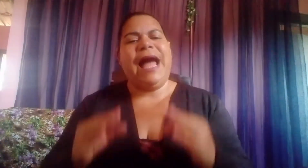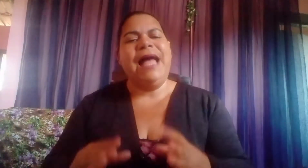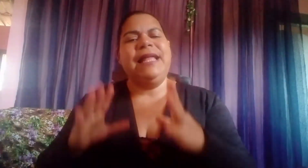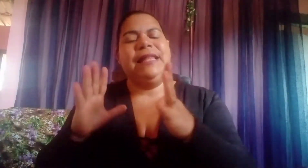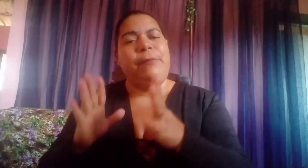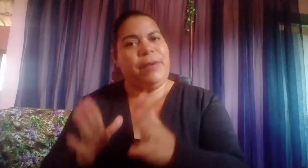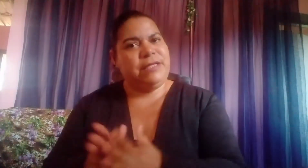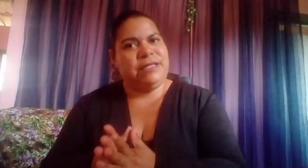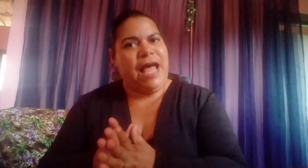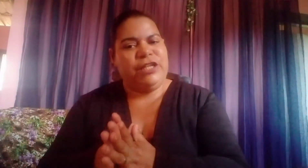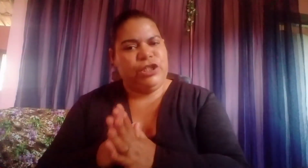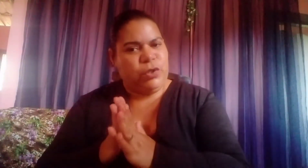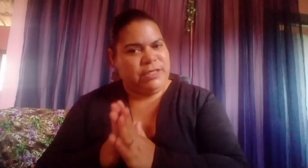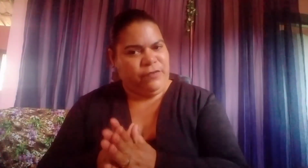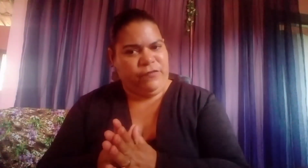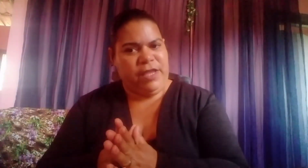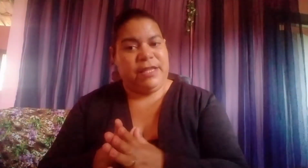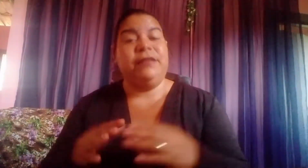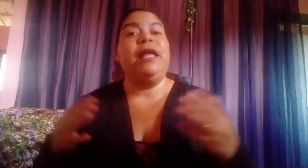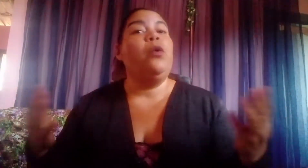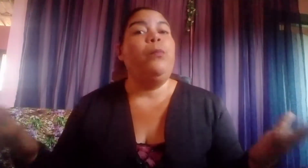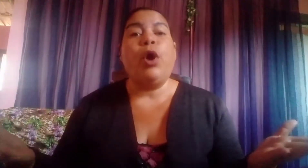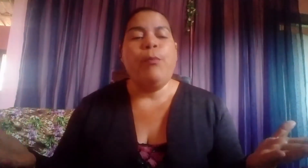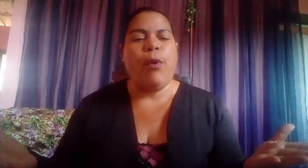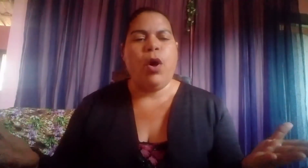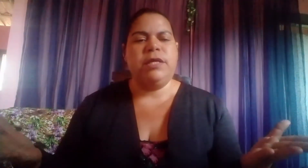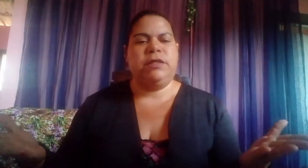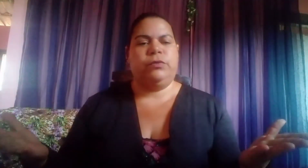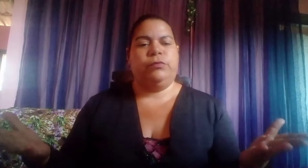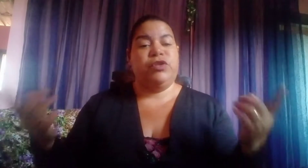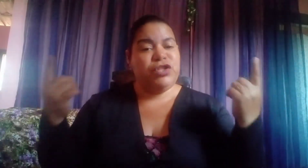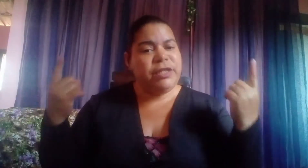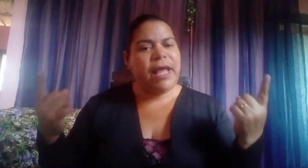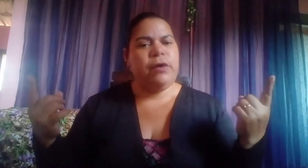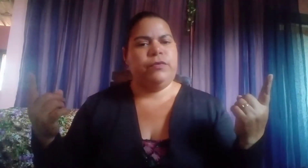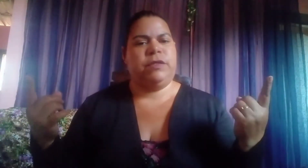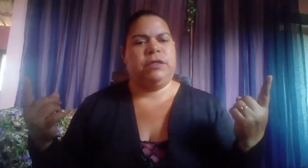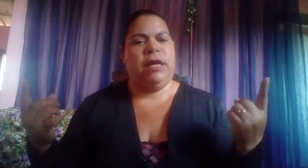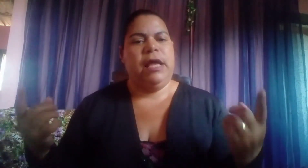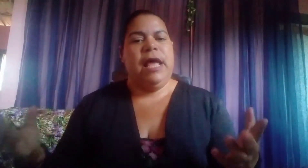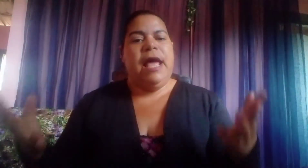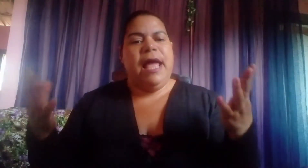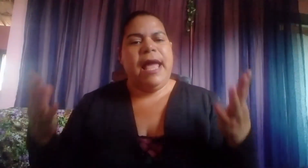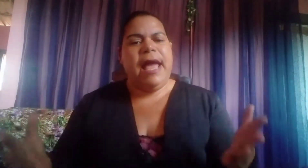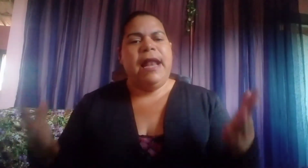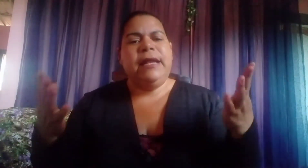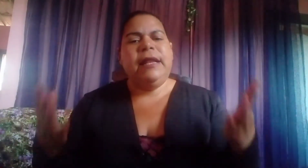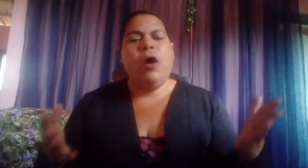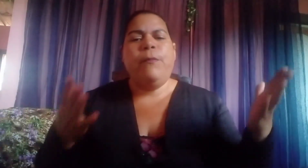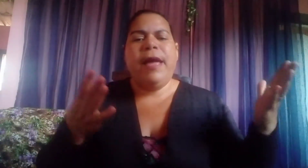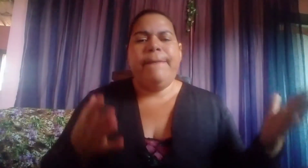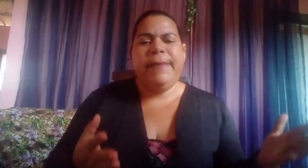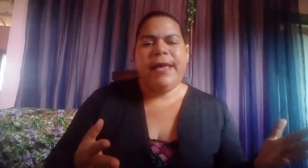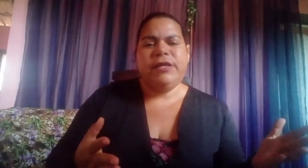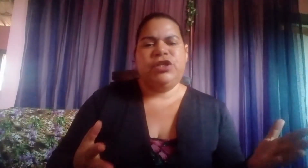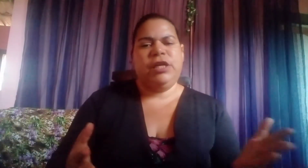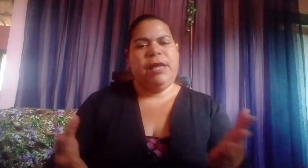cada tempestade em nossa vida tem um propósito de Deus. Ele não permite que